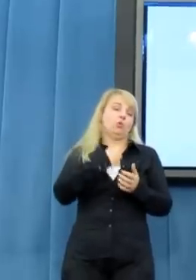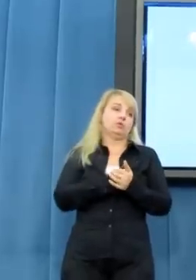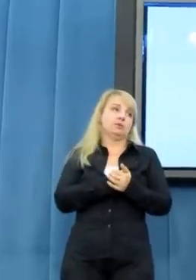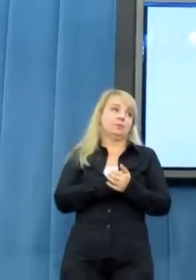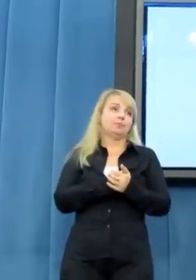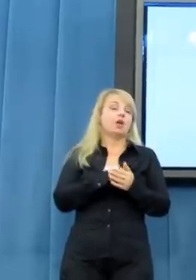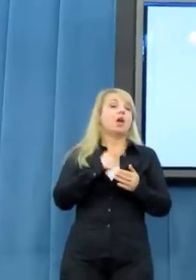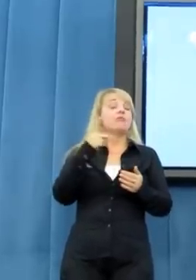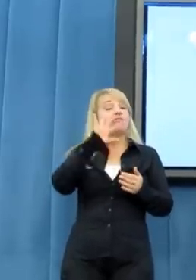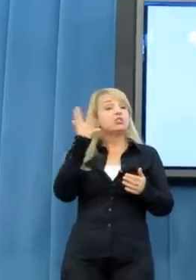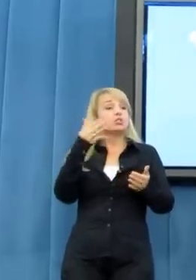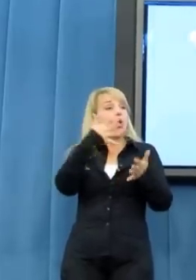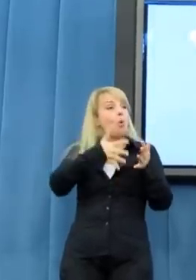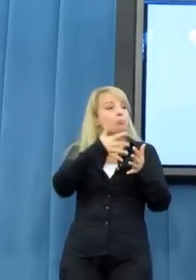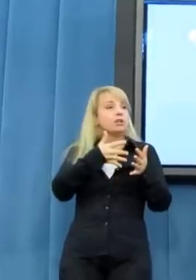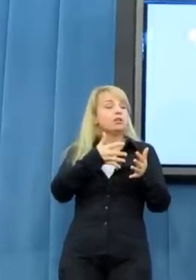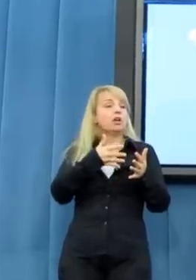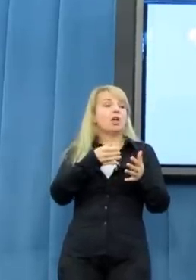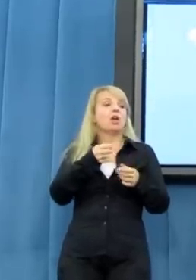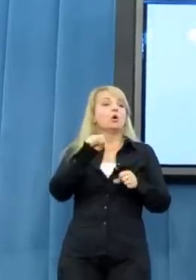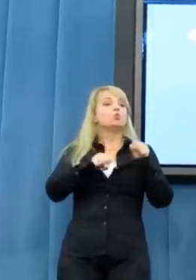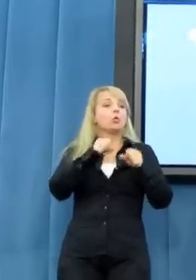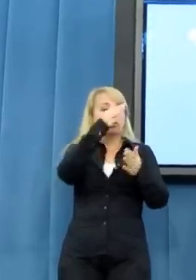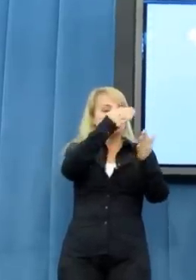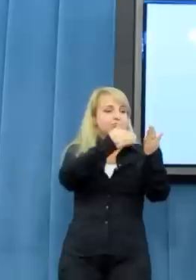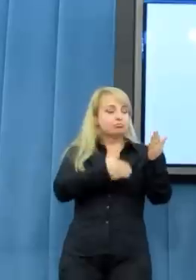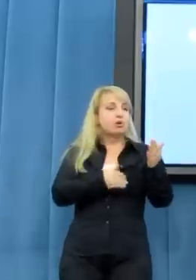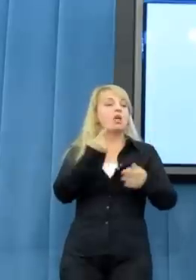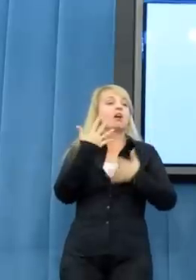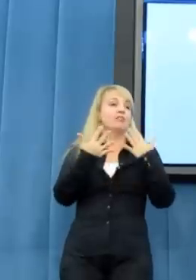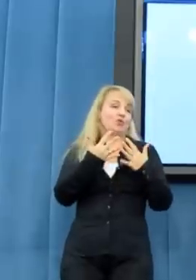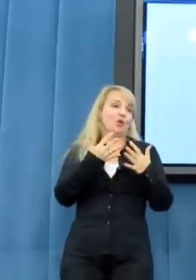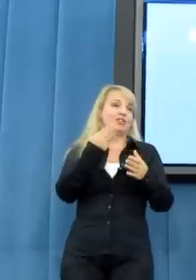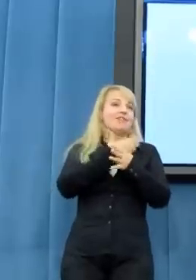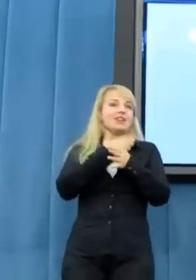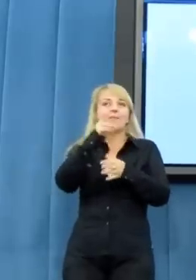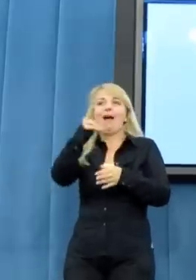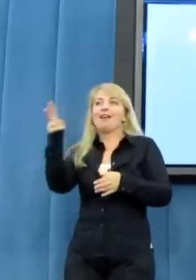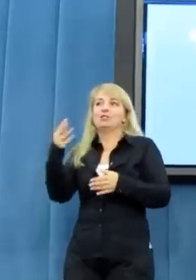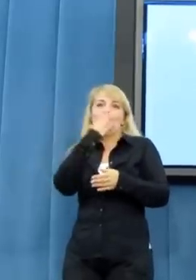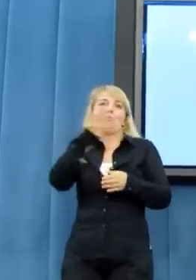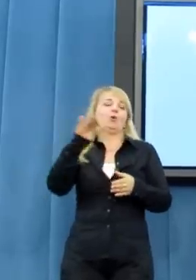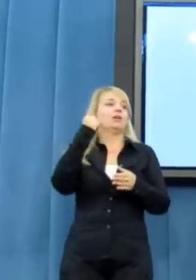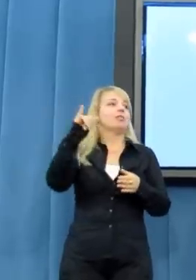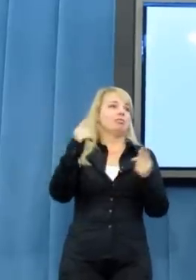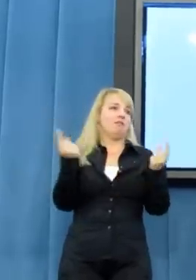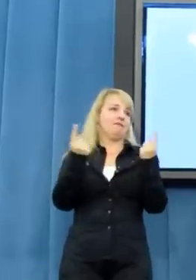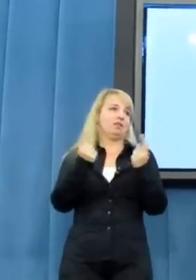w sondaże każdego dnia mamy inny sondaż, innej pracowni, zupełnie innym wynikiem. I gdybyśmy się chcieli z tego powodu